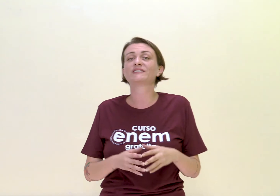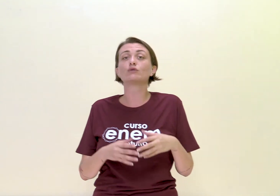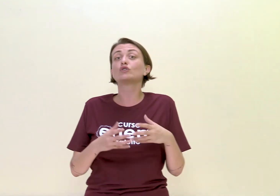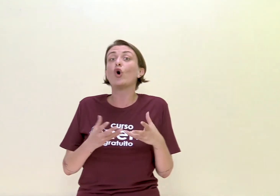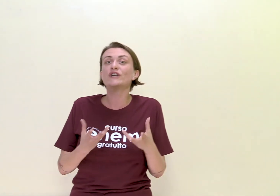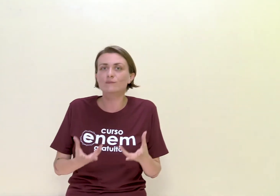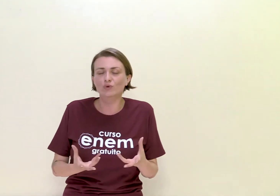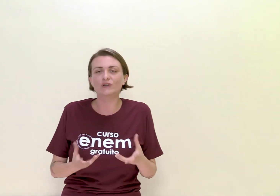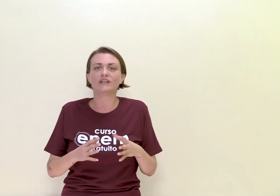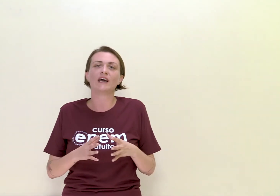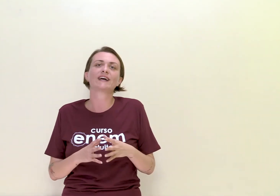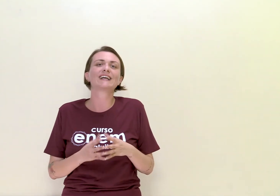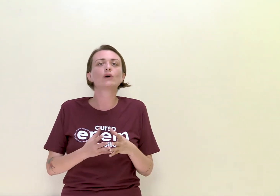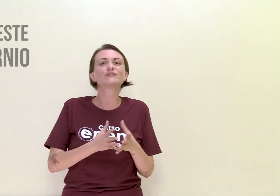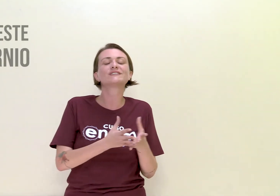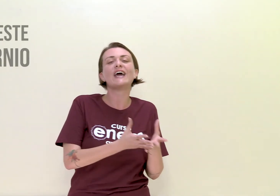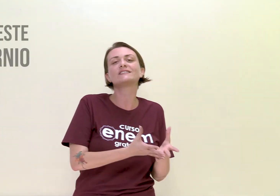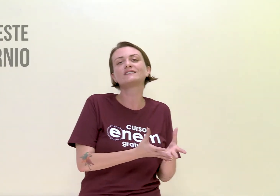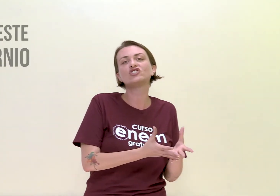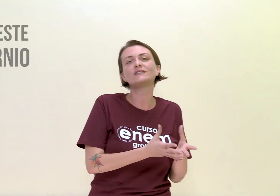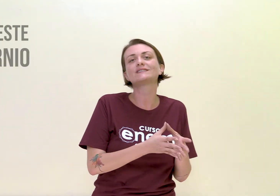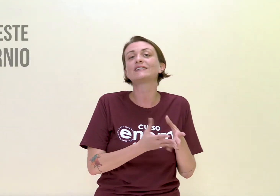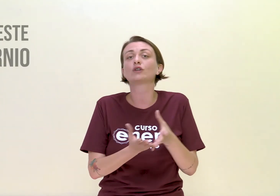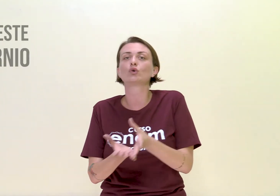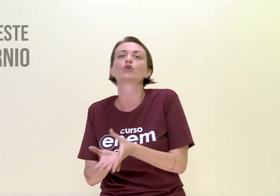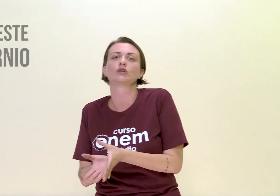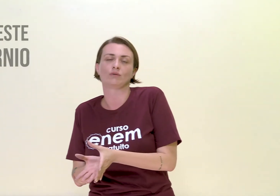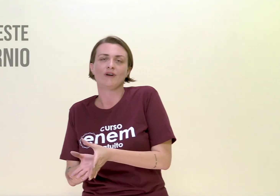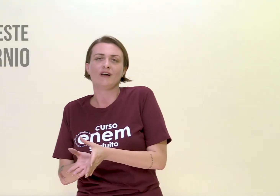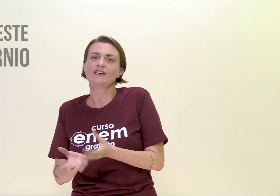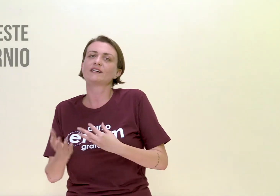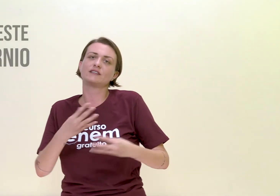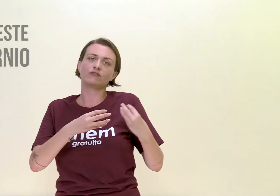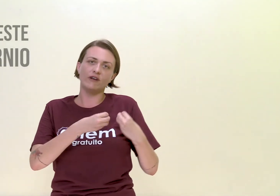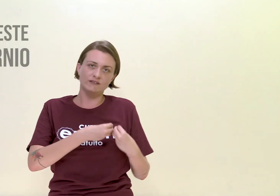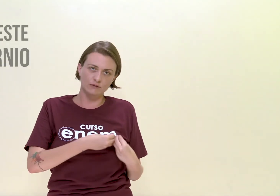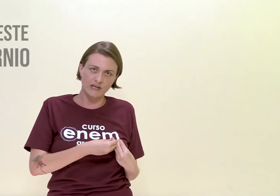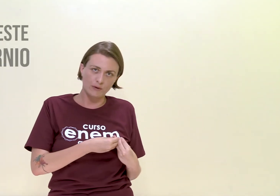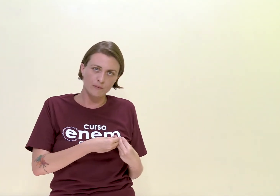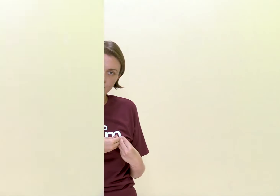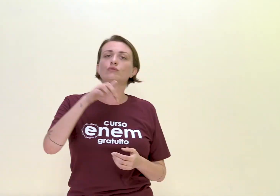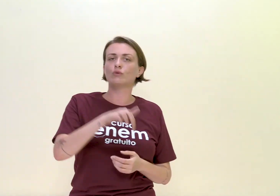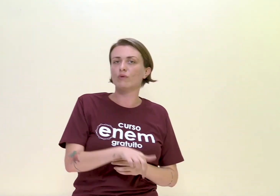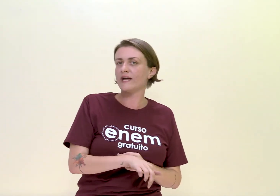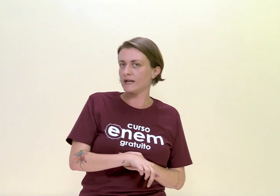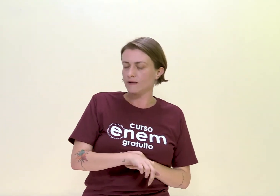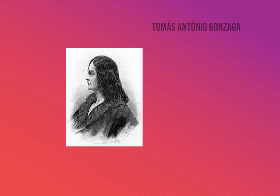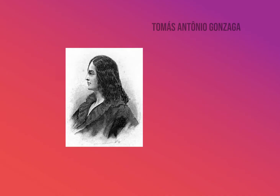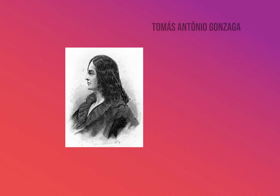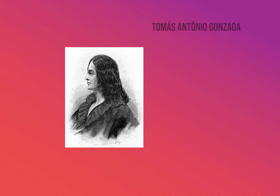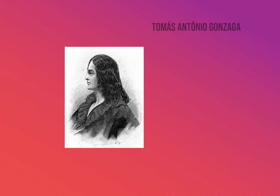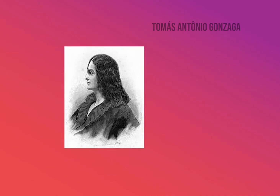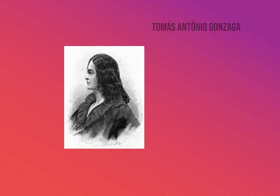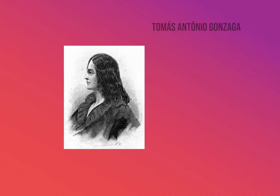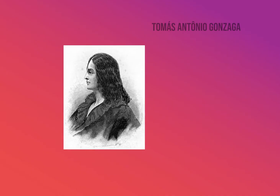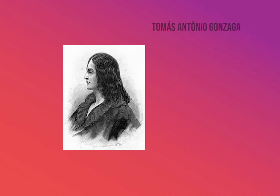pseudônimo, que é Glauceste Saturnio, que é essa influência do grego. Junto com ele, tem o Tomás Antônio Gonzaga.